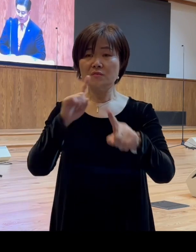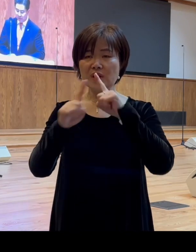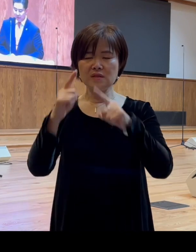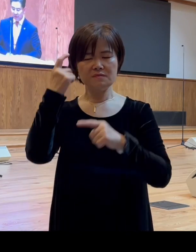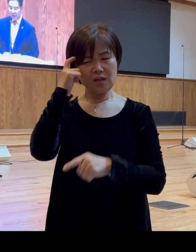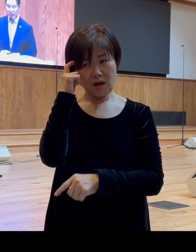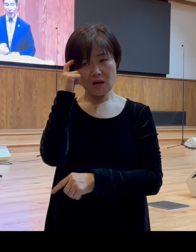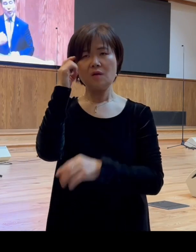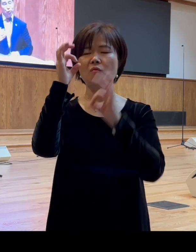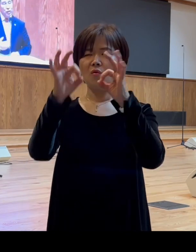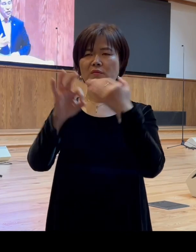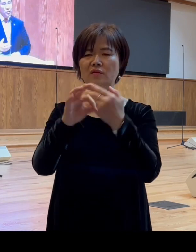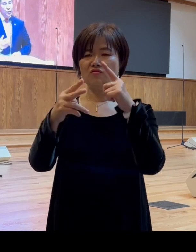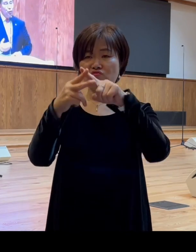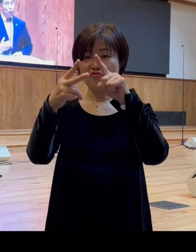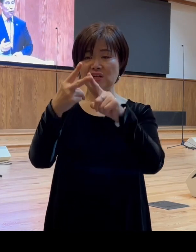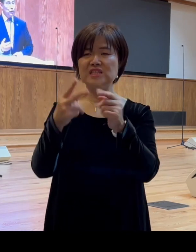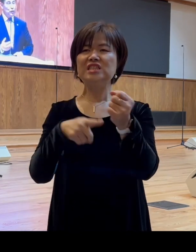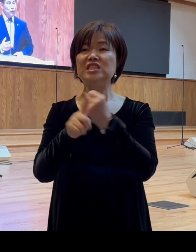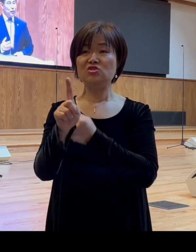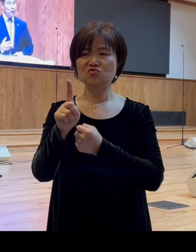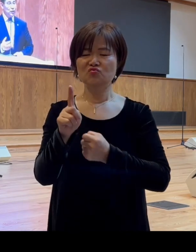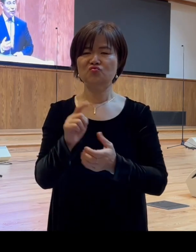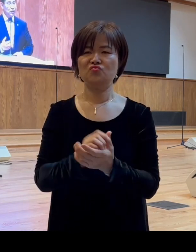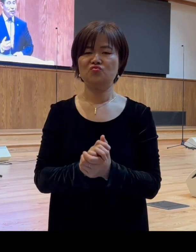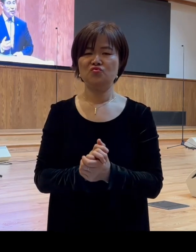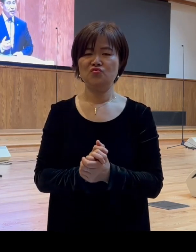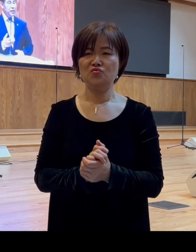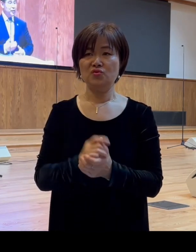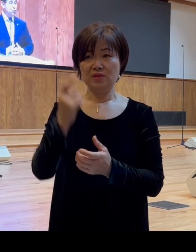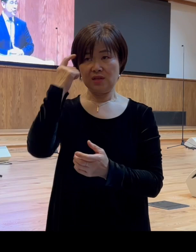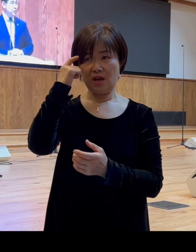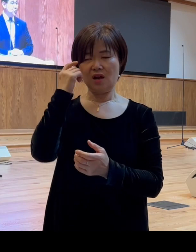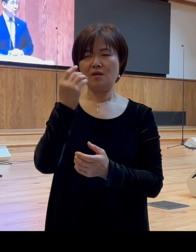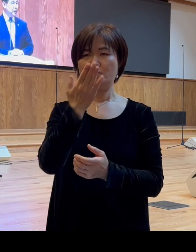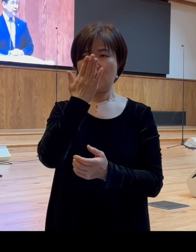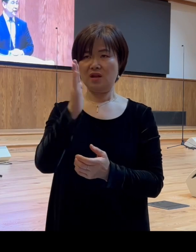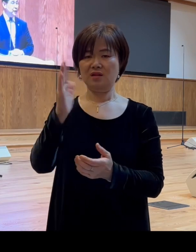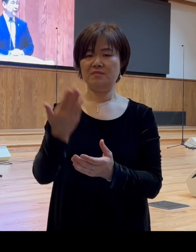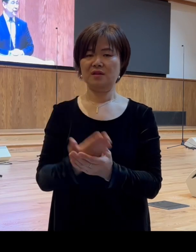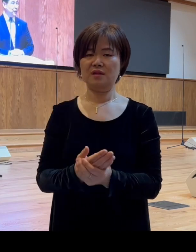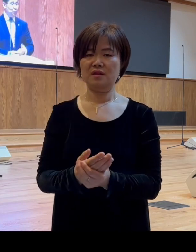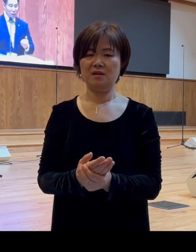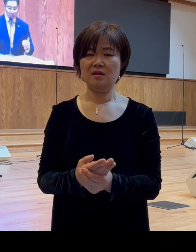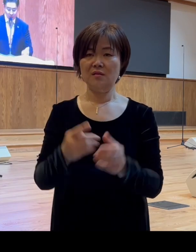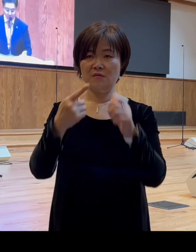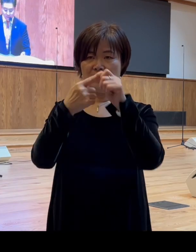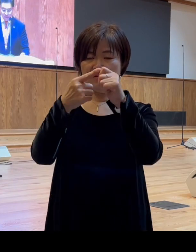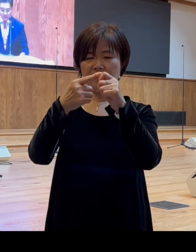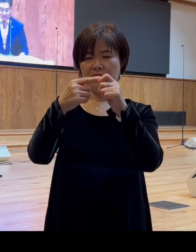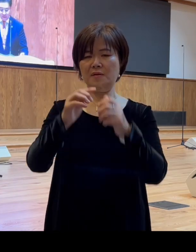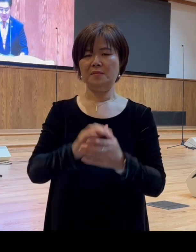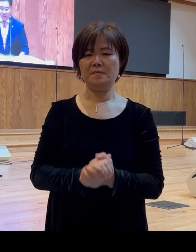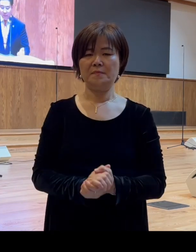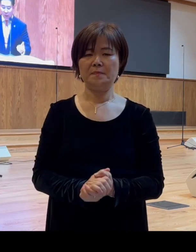한 두 가지 그 이유를 생각할 수 있었습니다 그럼 먼저는 바울이